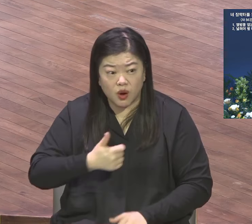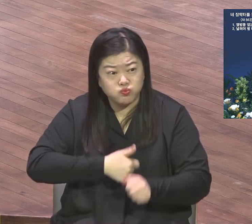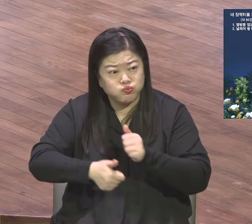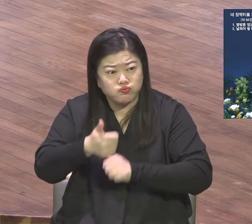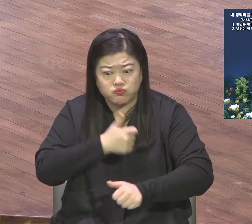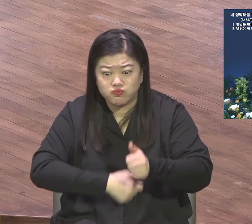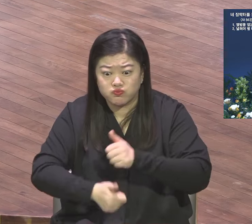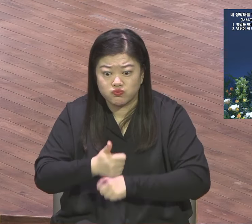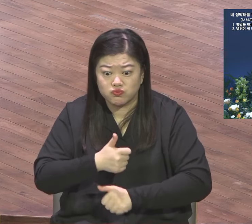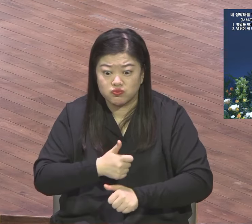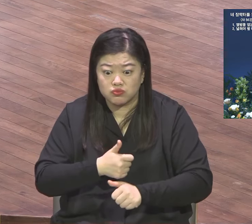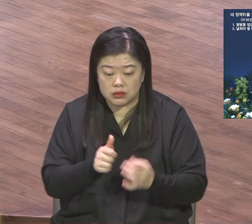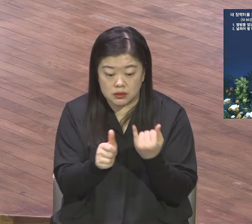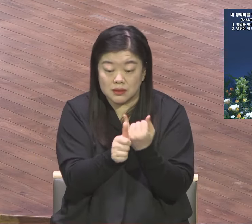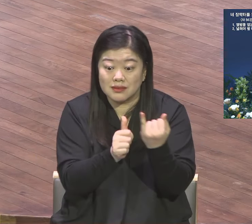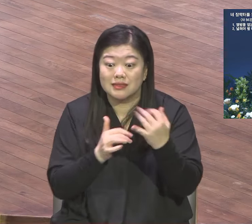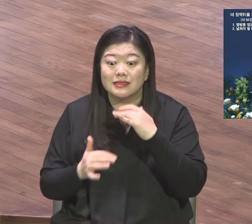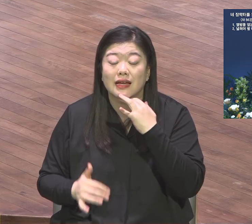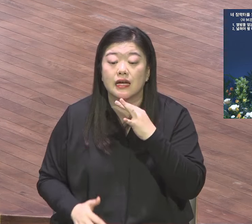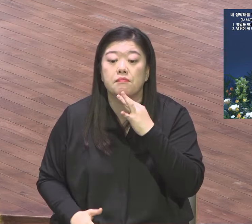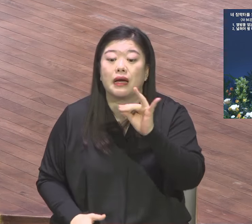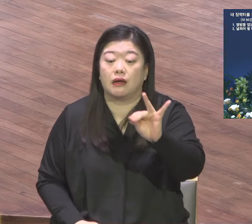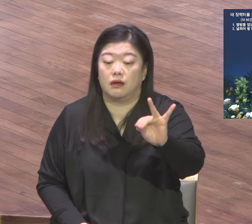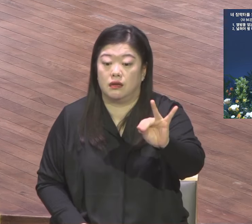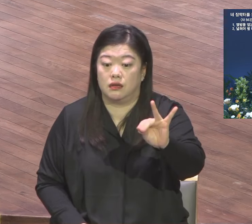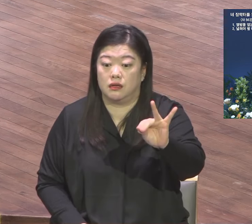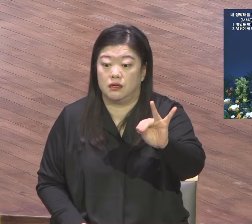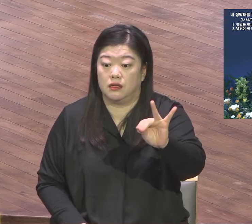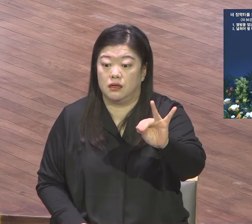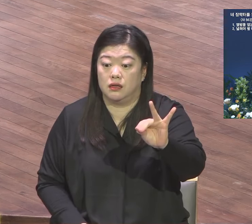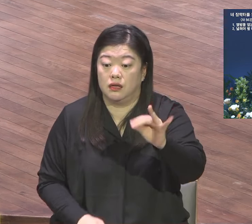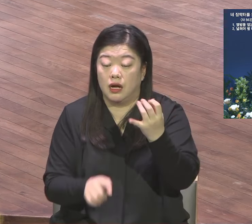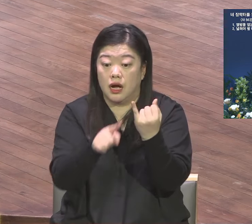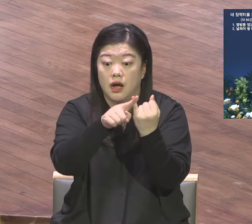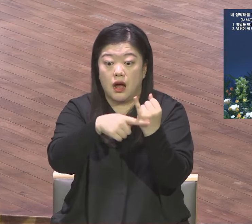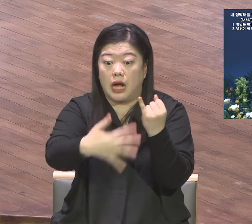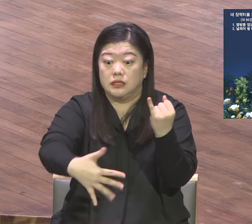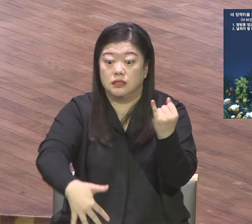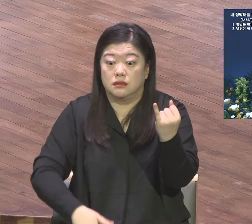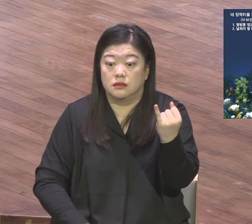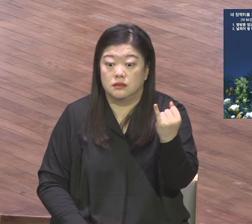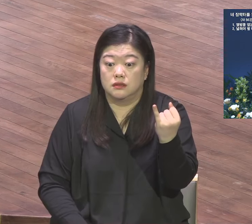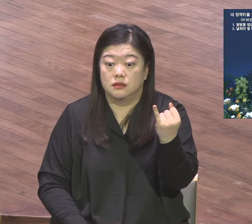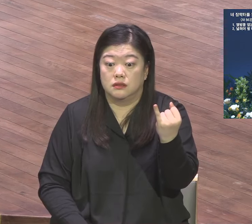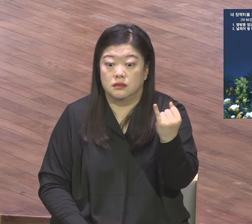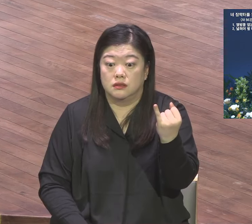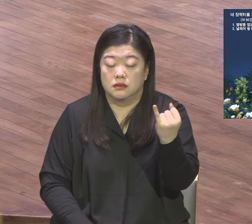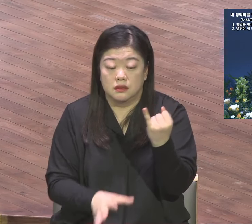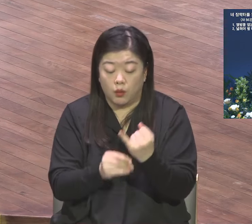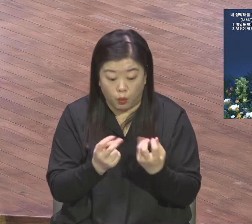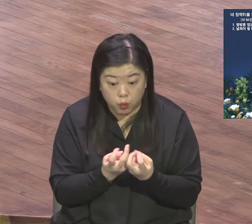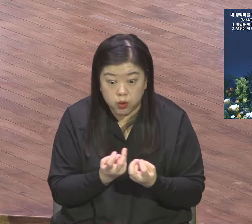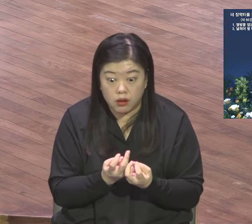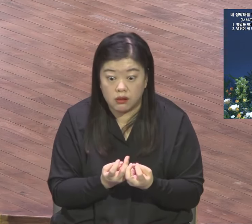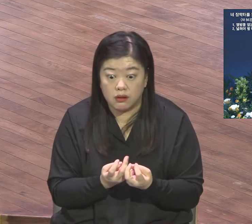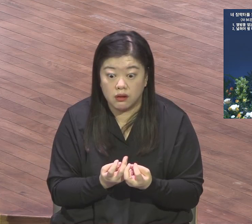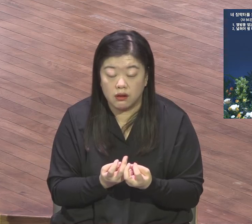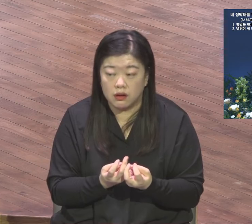땅 한 평도 없는데 눈을 들어 사방을 보라 너 발로 밟는 땅을 다 너의 것이 될 것이다